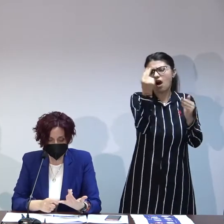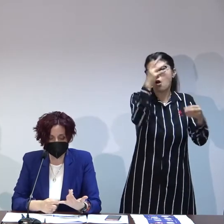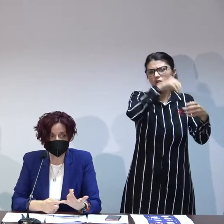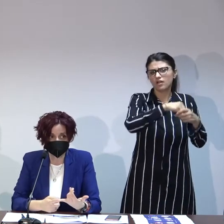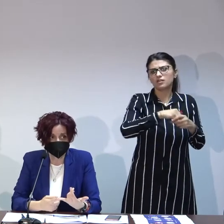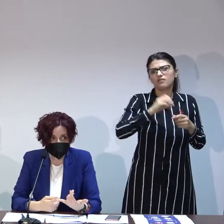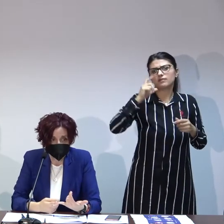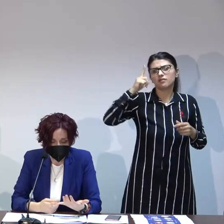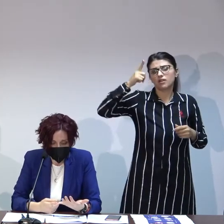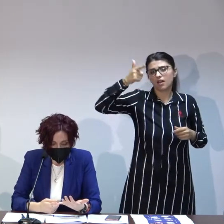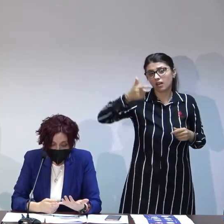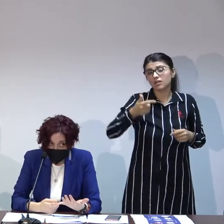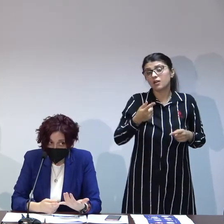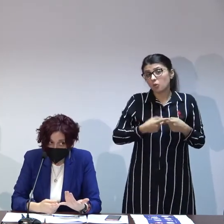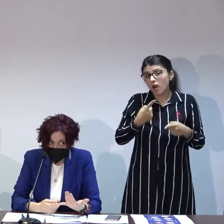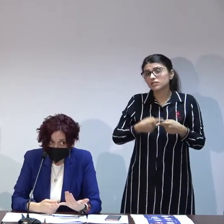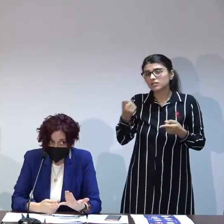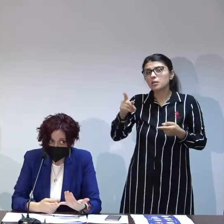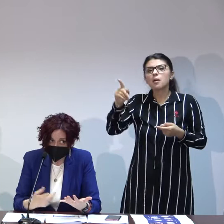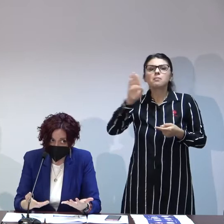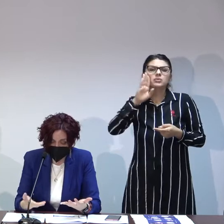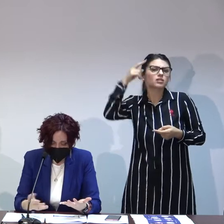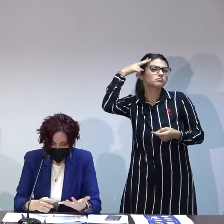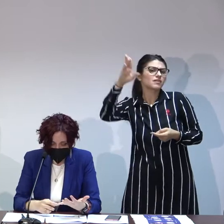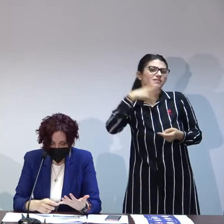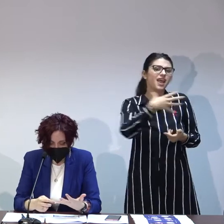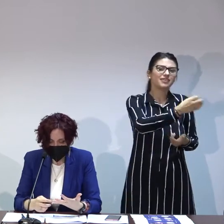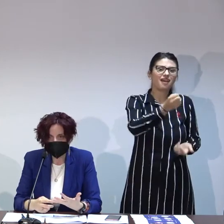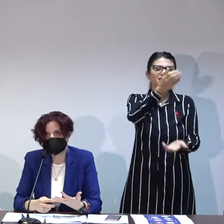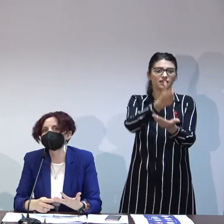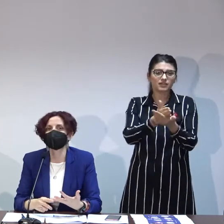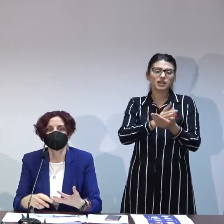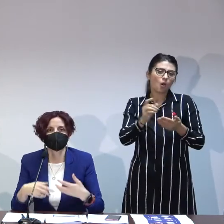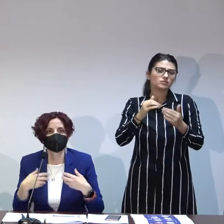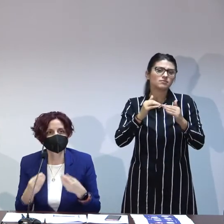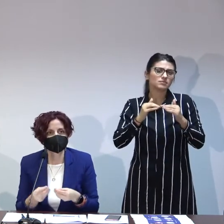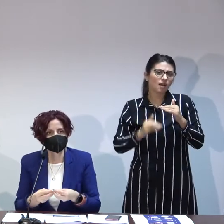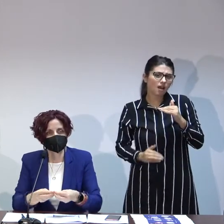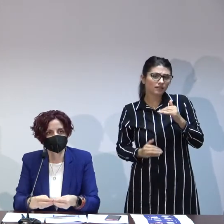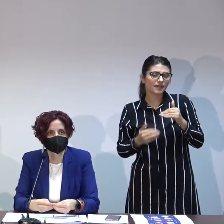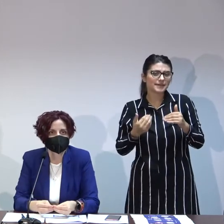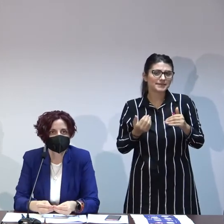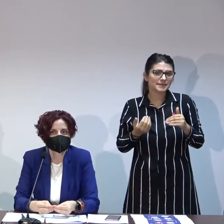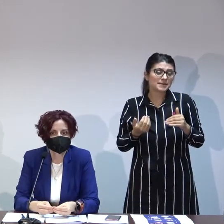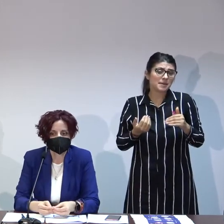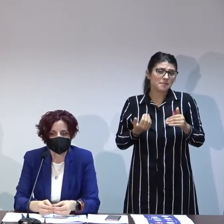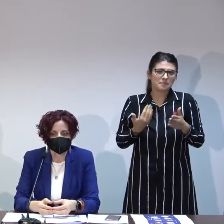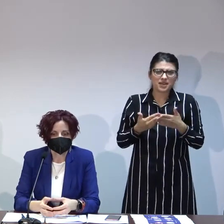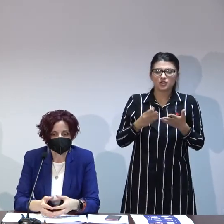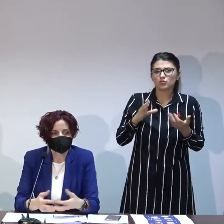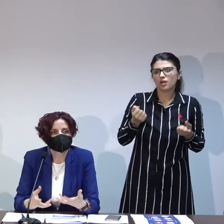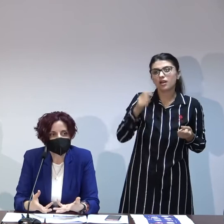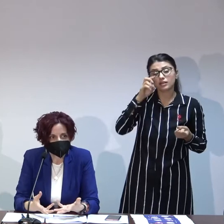fi adoptat scad din păcate din cauza anumitor prejudecăți dar și dobândește o serie de